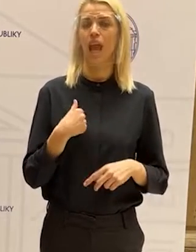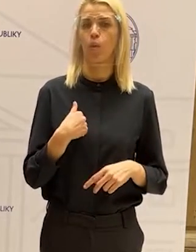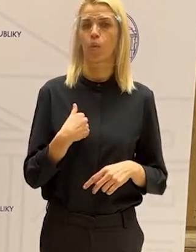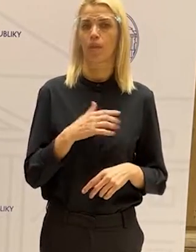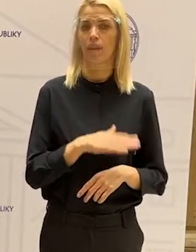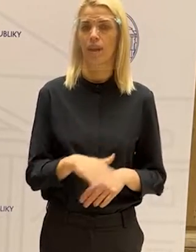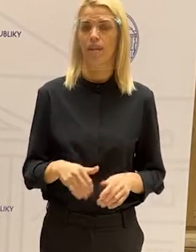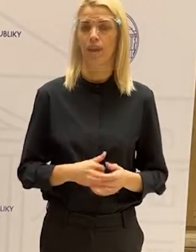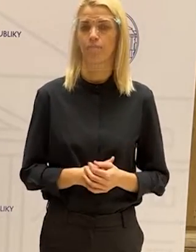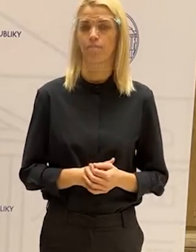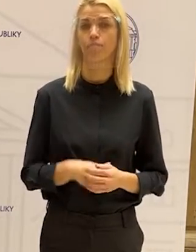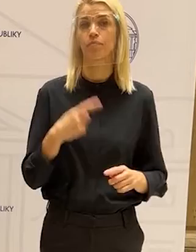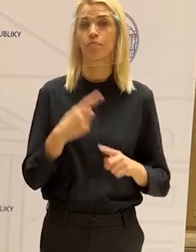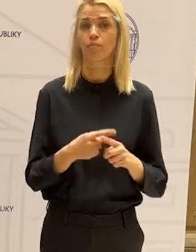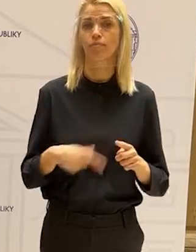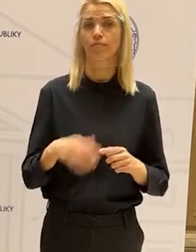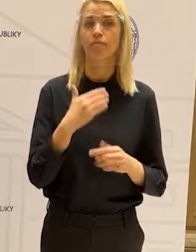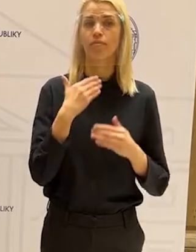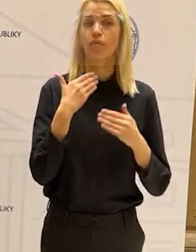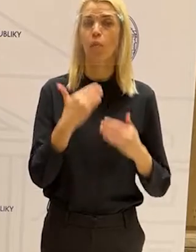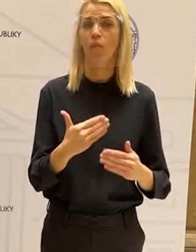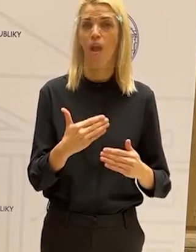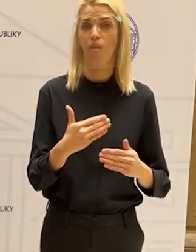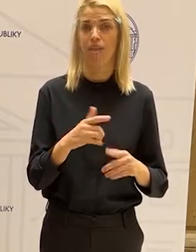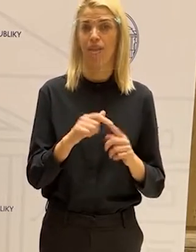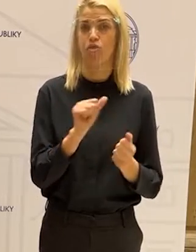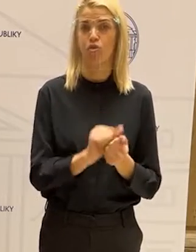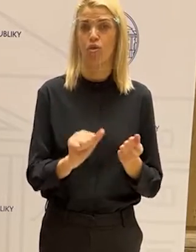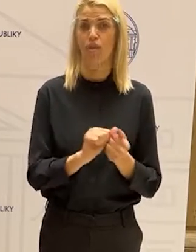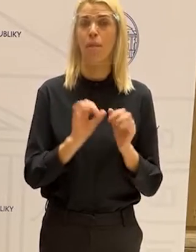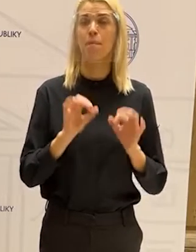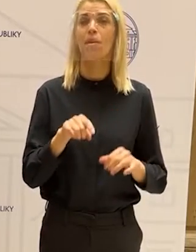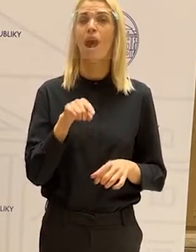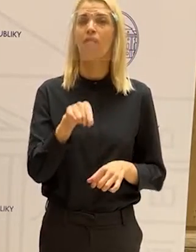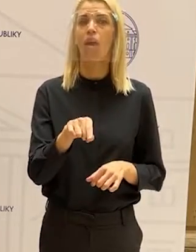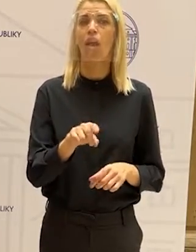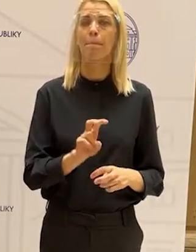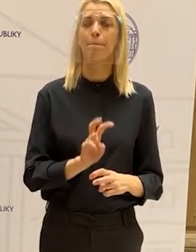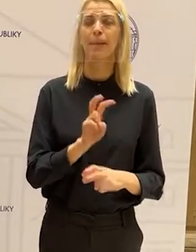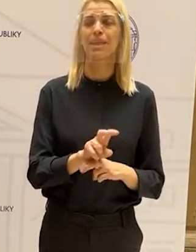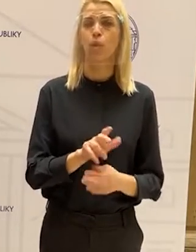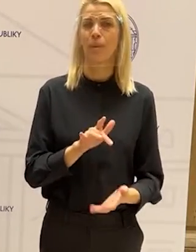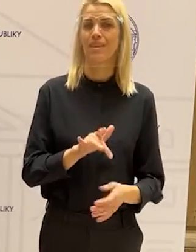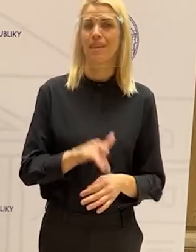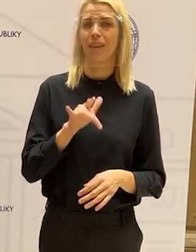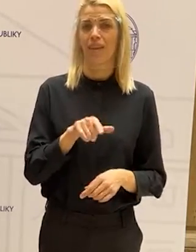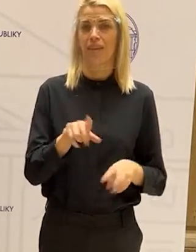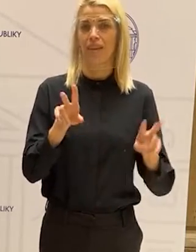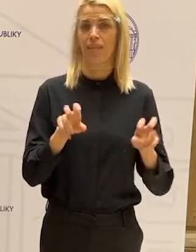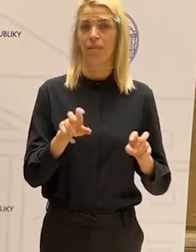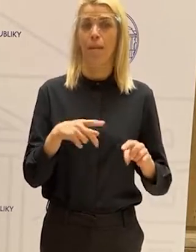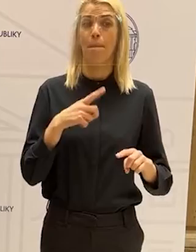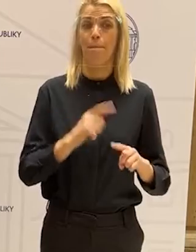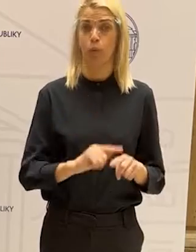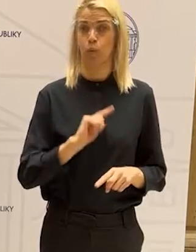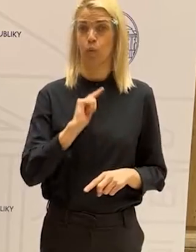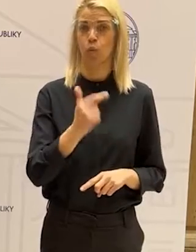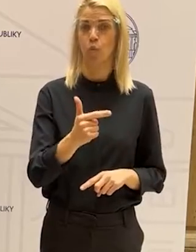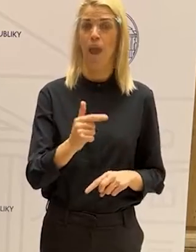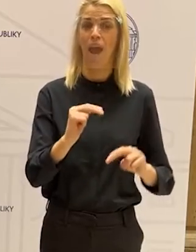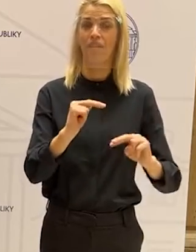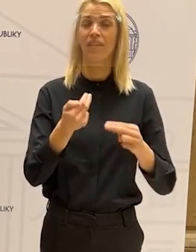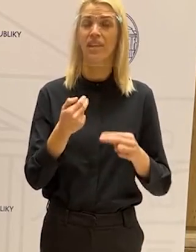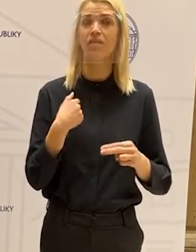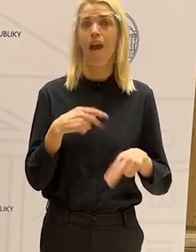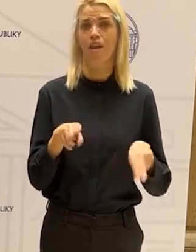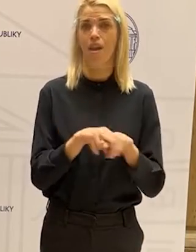vysloviť poďakovanie mnohým z vám novinárom, ktorí tej téme už teraz pristúmujete veľmi citlivo. Druhá tá výzva smeruje k rodičom, lebo